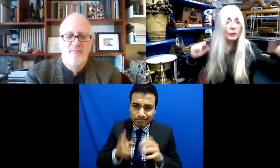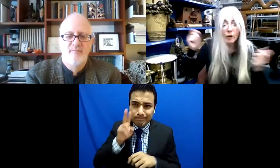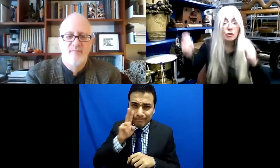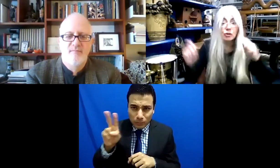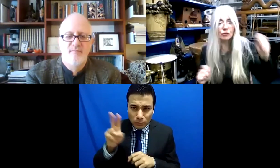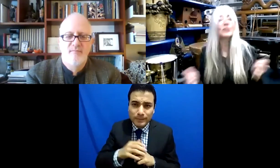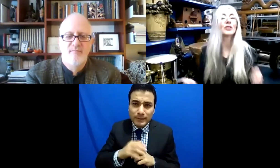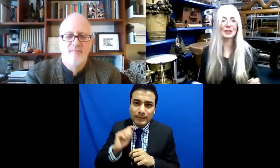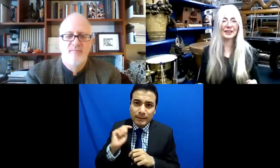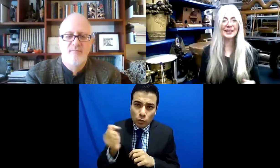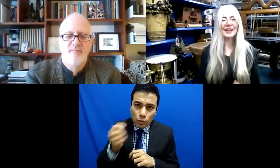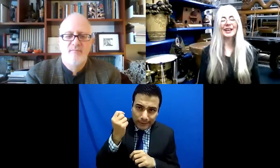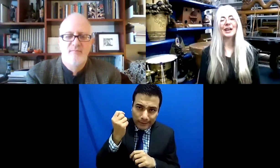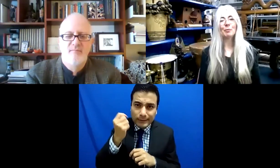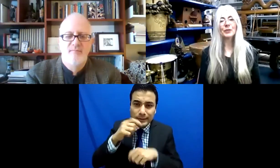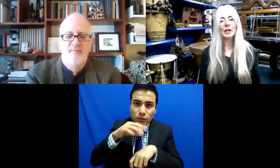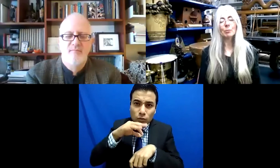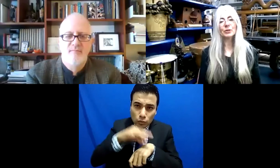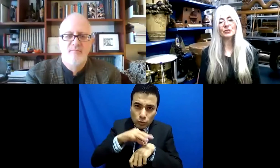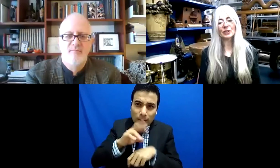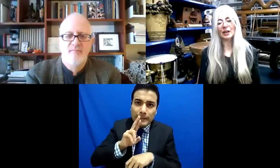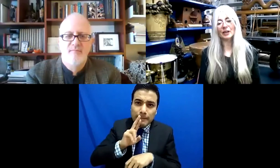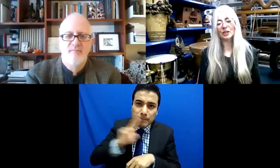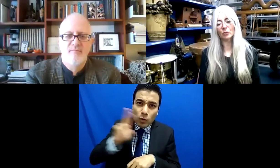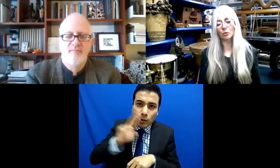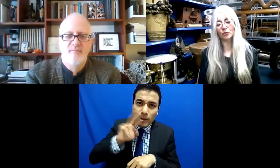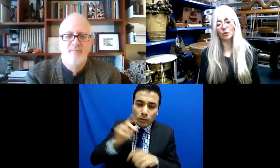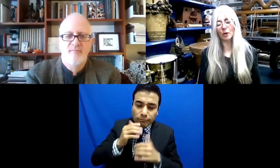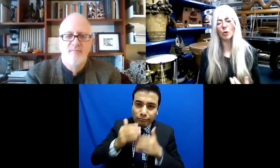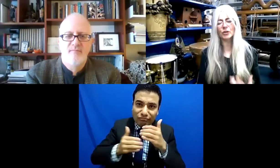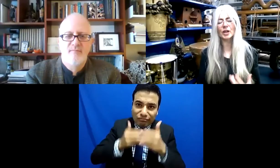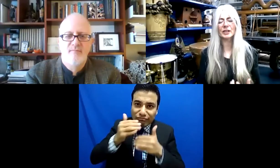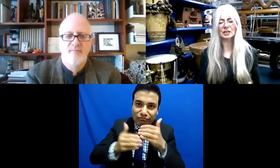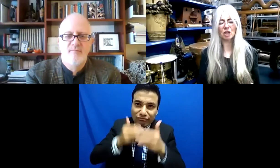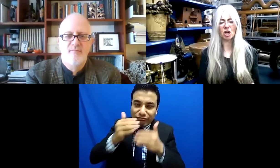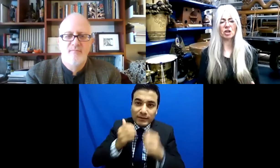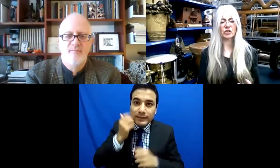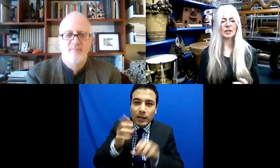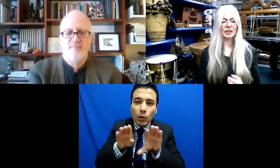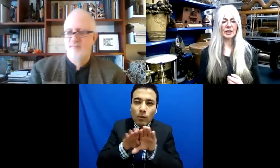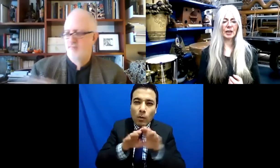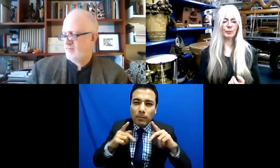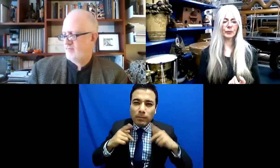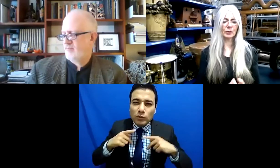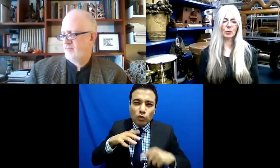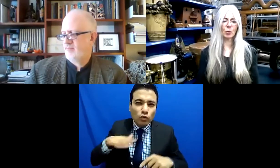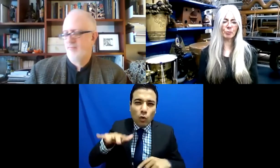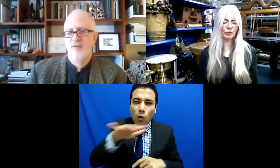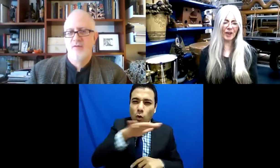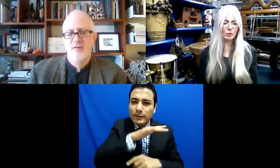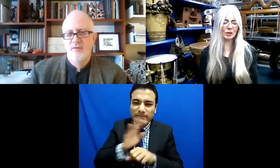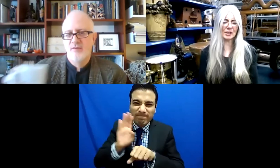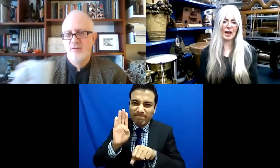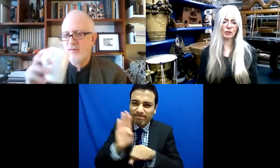tecnológicos. Quieren proporcionarle beneficios a todas las personas sin importar